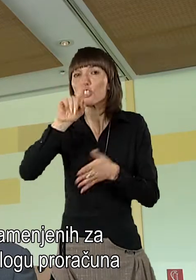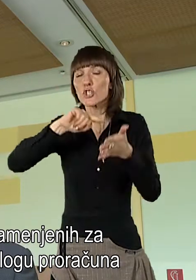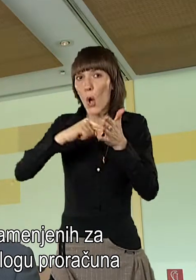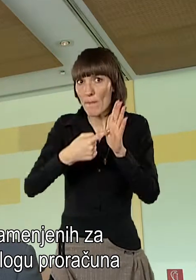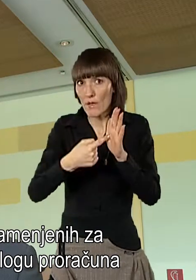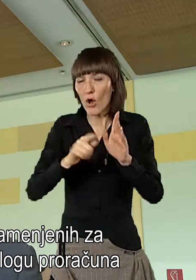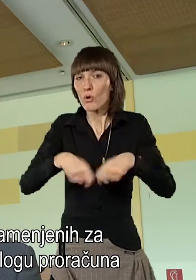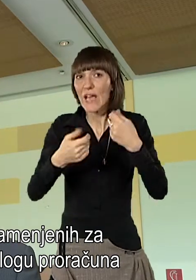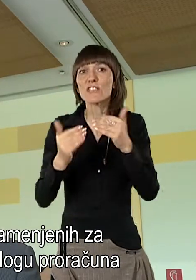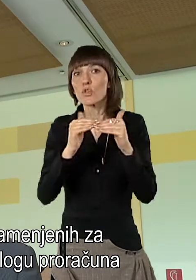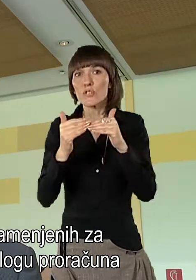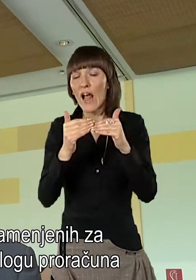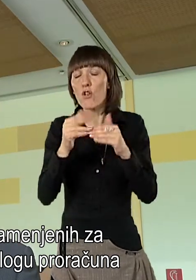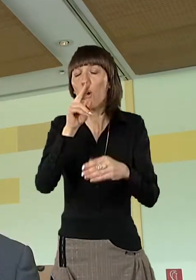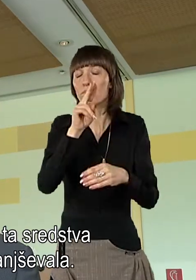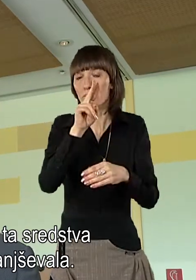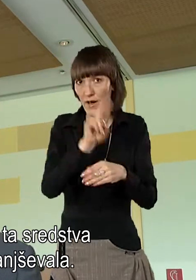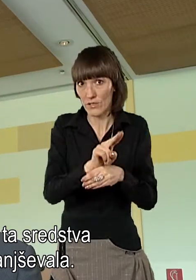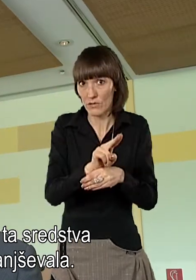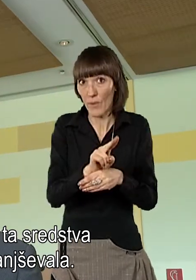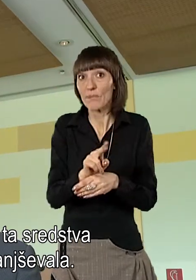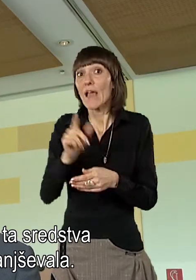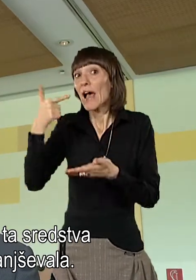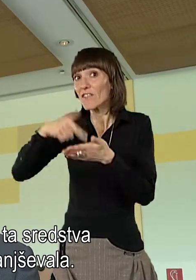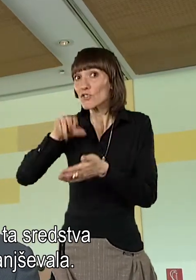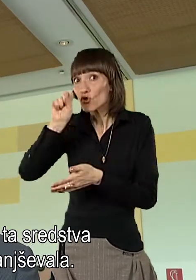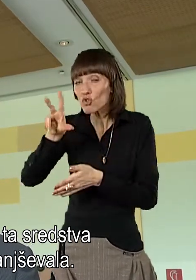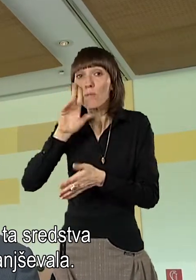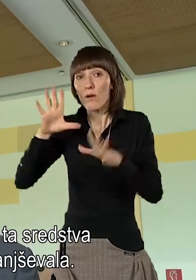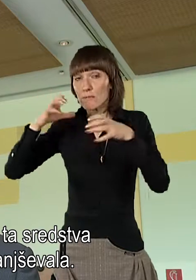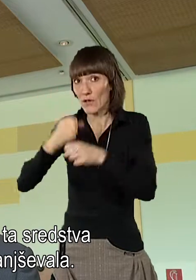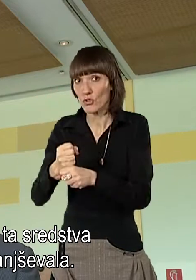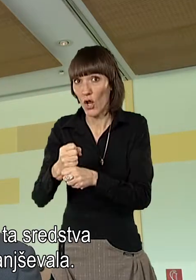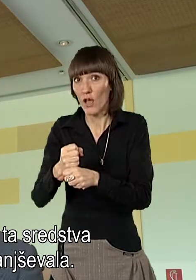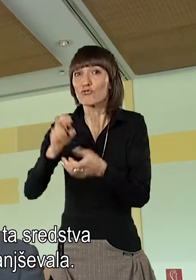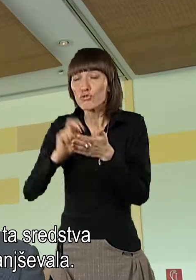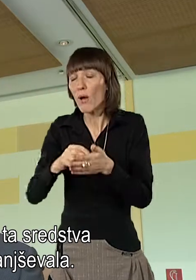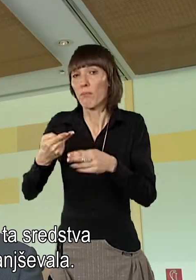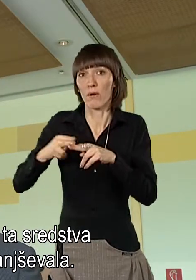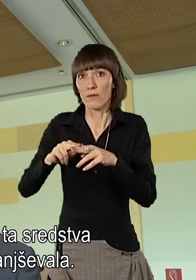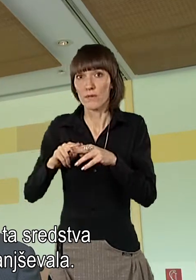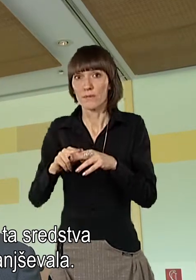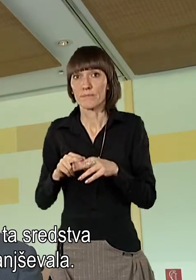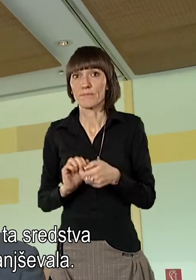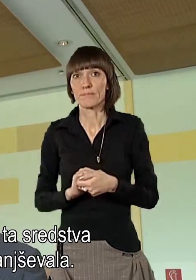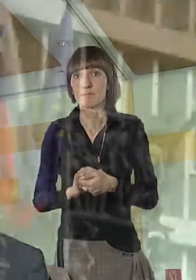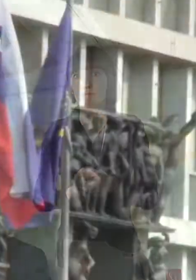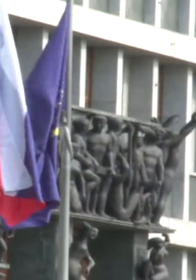varstvo. V predlogu proračuna za 2013 pa se bodo ta sredstva krčila in še zmanjševala.